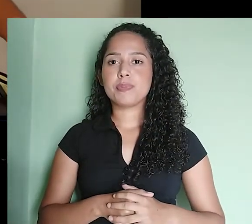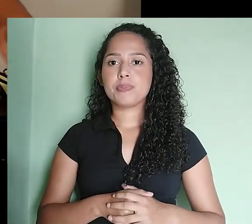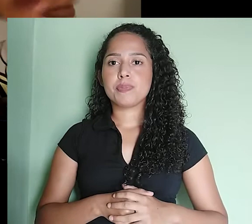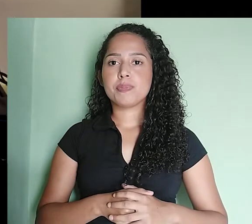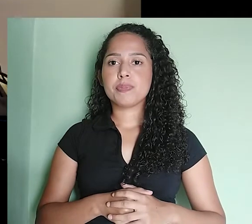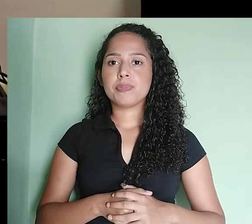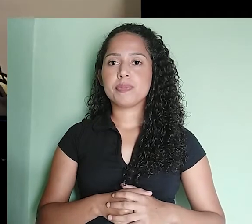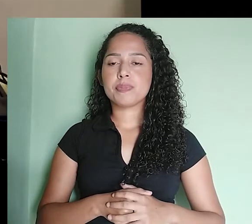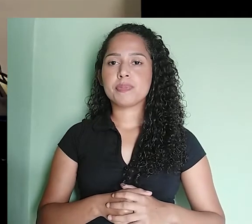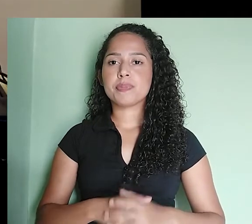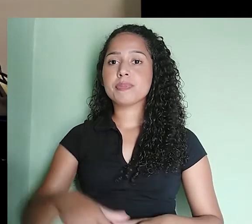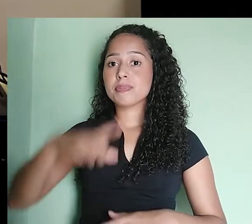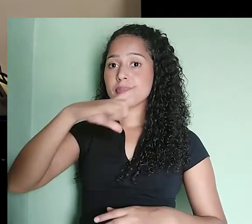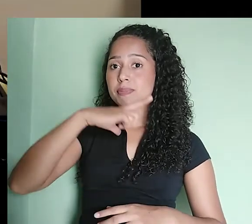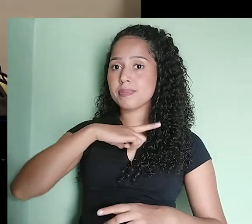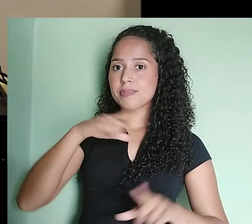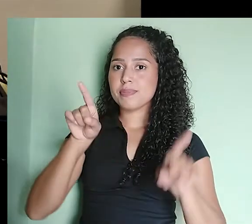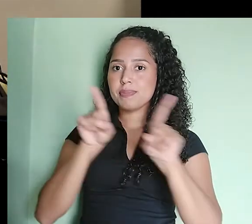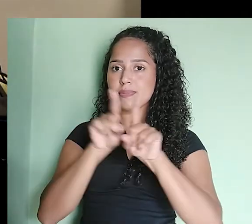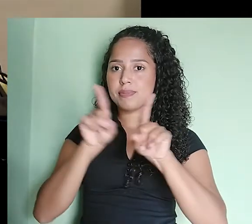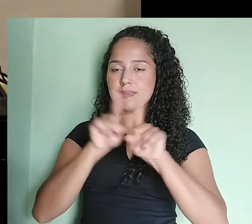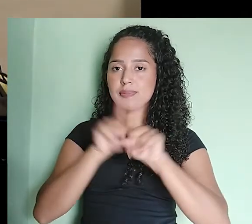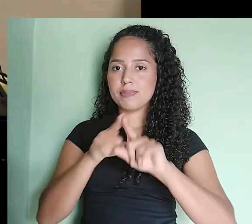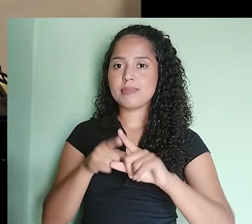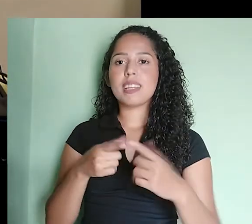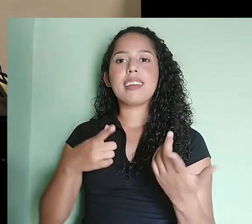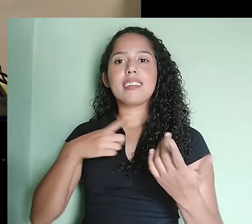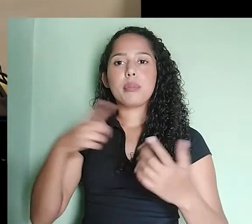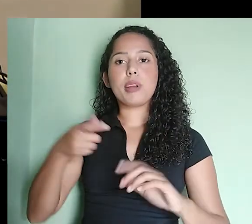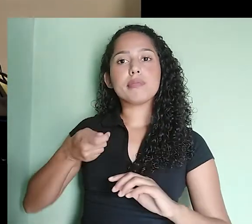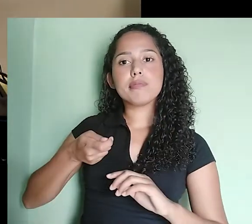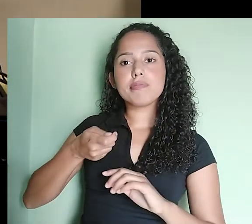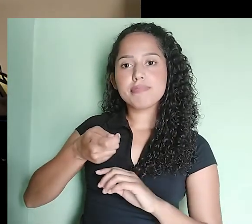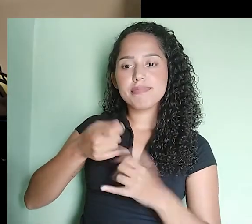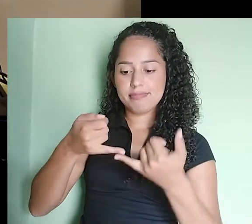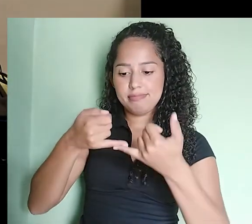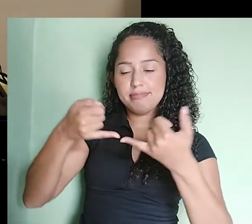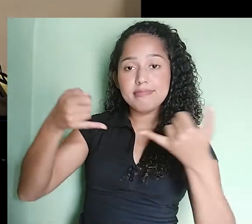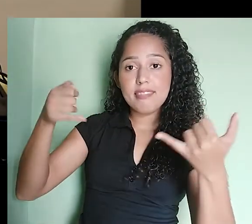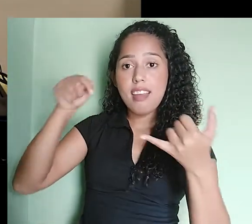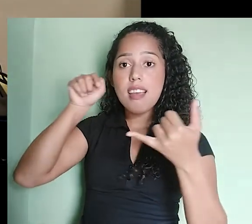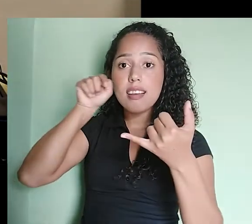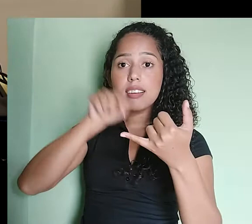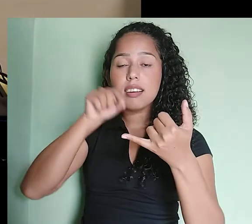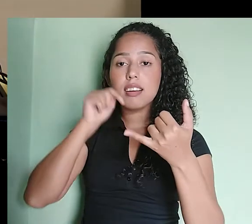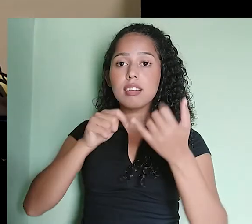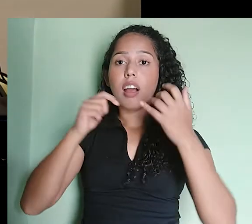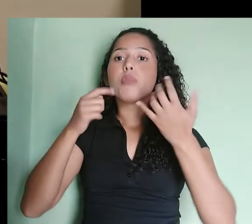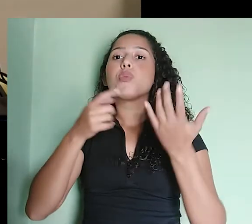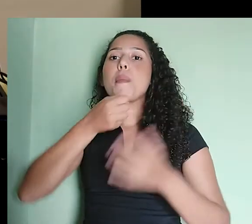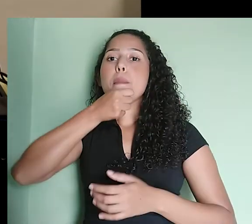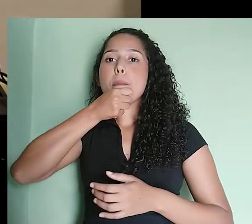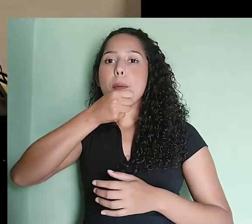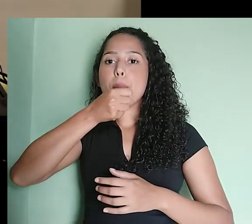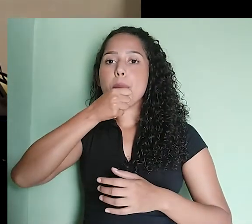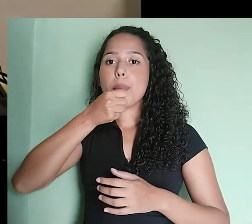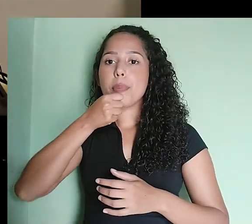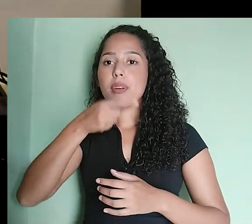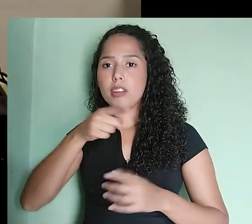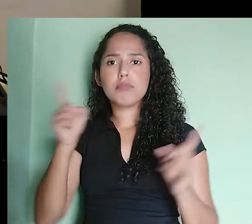Eu tenho aqui o cabo de microfone. Esse aqui é pequeno. Essa interface aqui tem dois